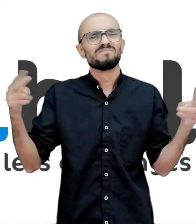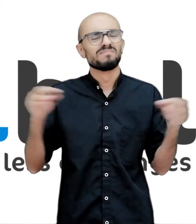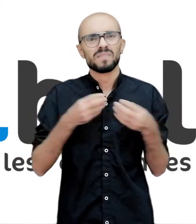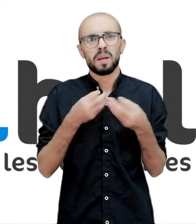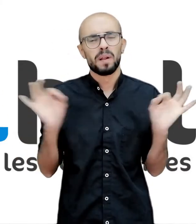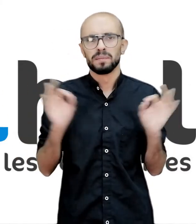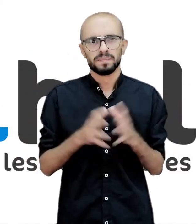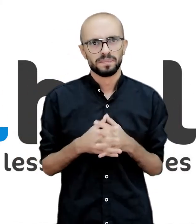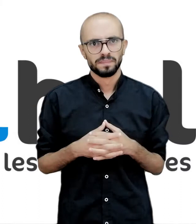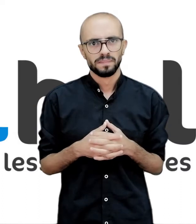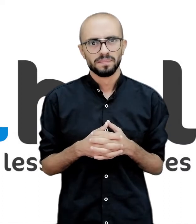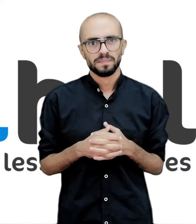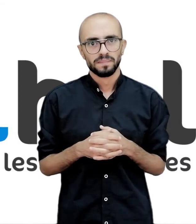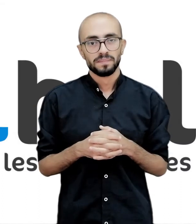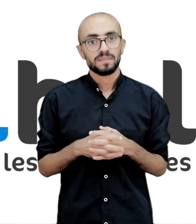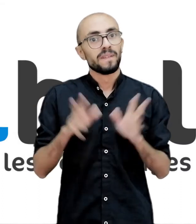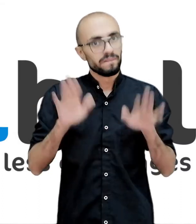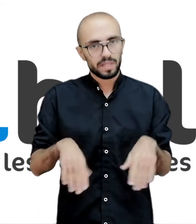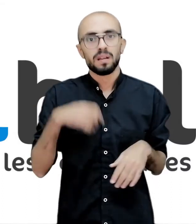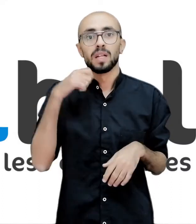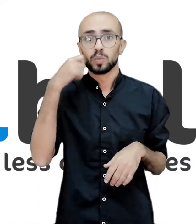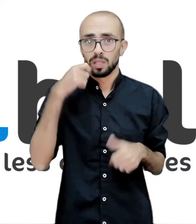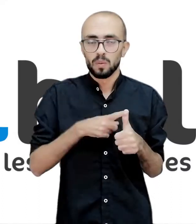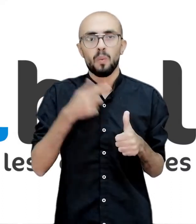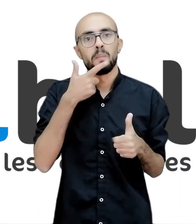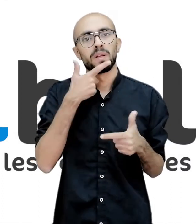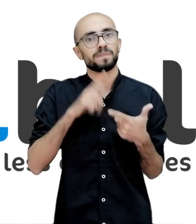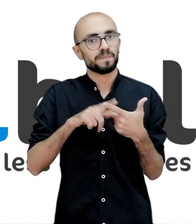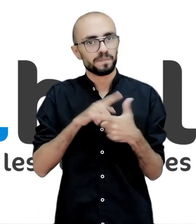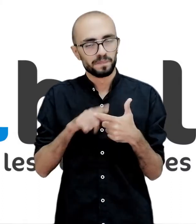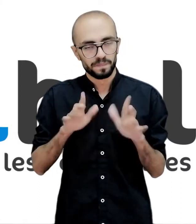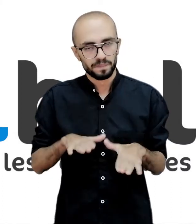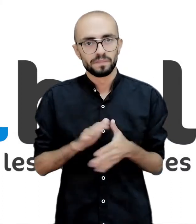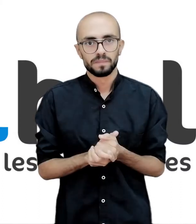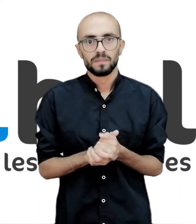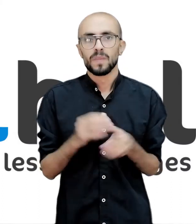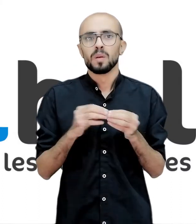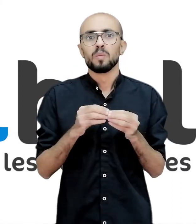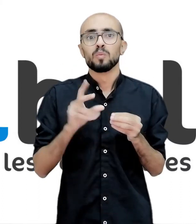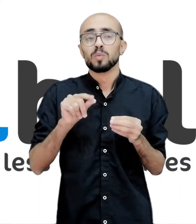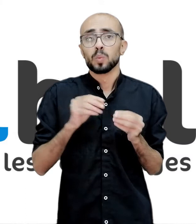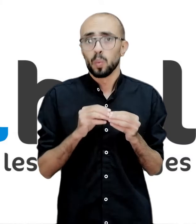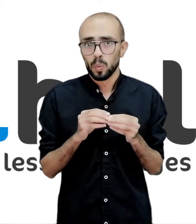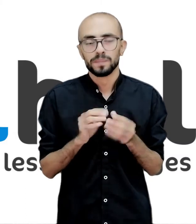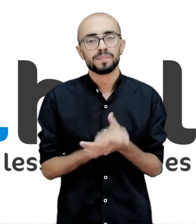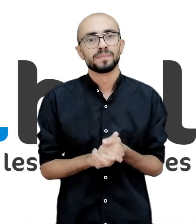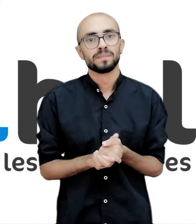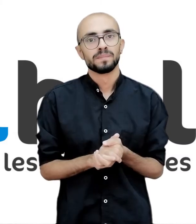وجميع الأنواع الأخرى متوفر باللون الأسود والأبيض مميزات تصميم مفتاح